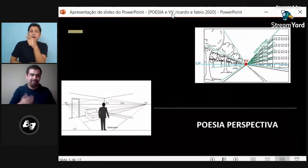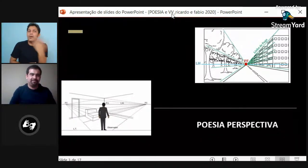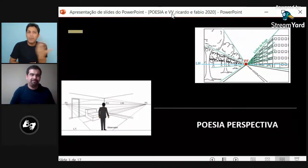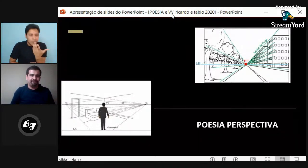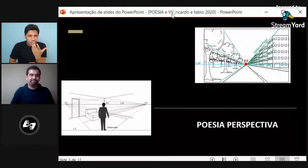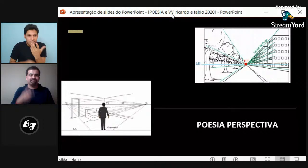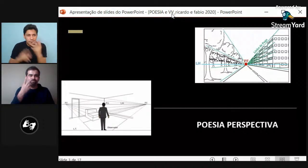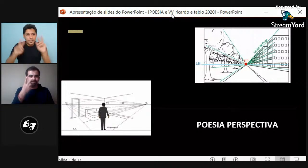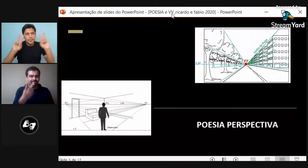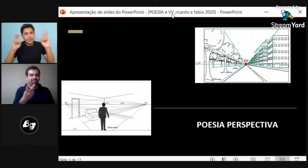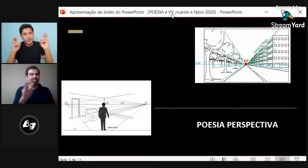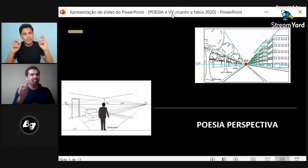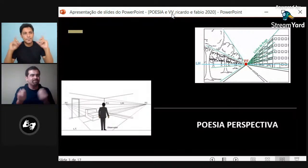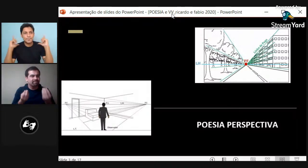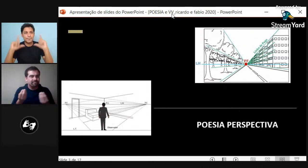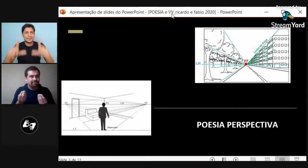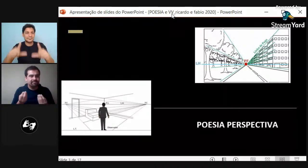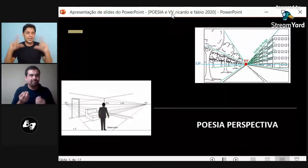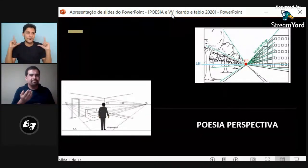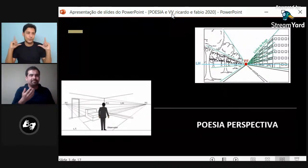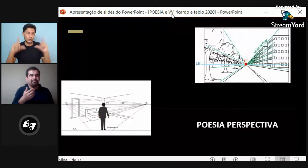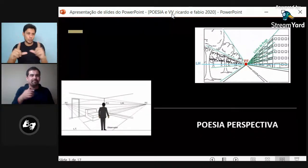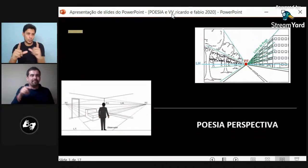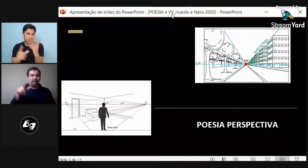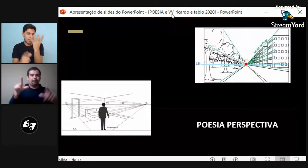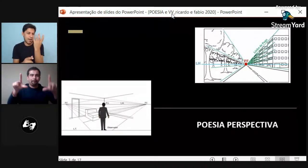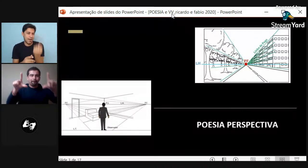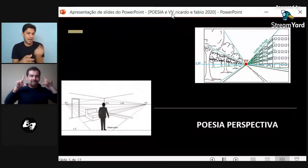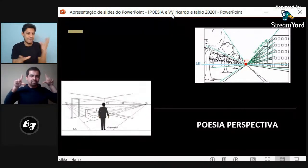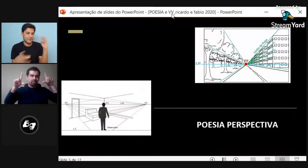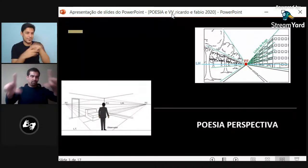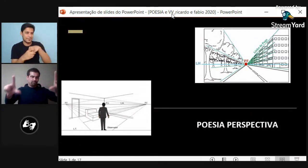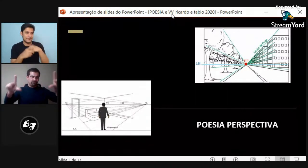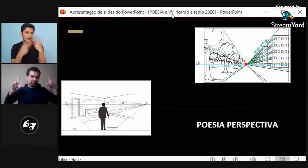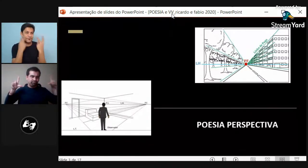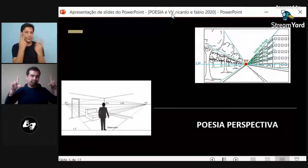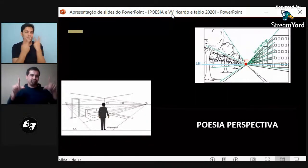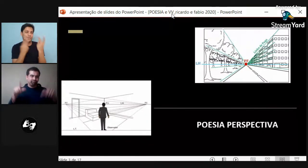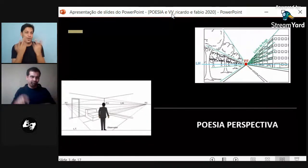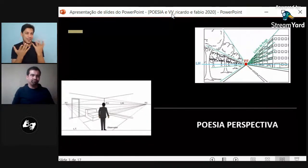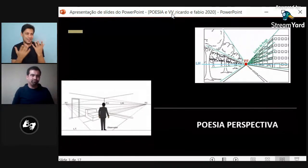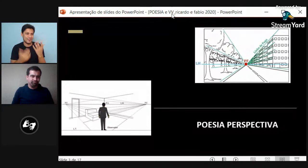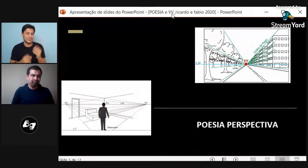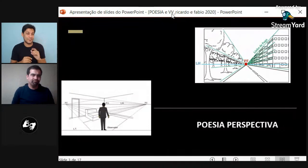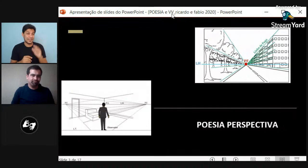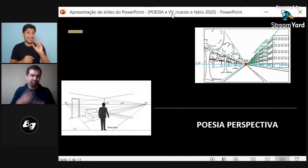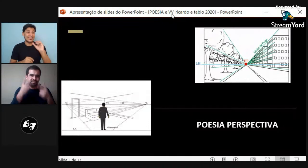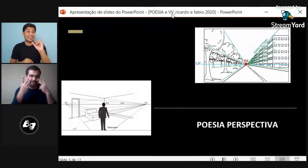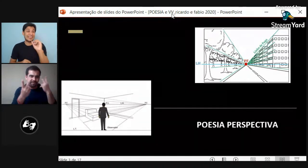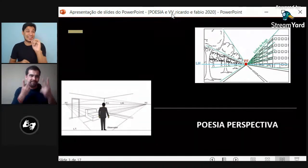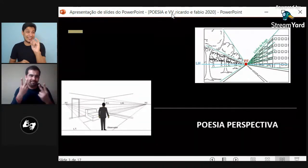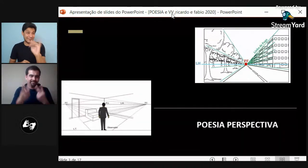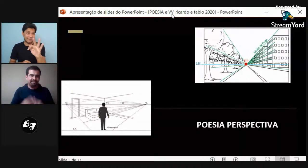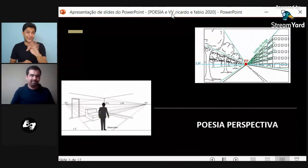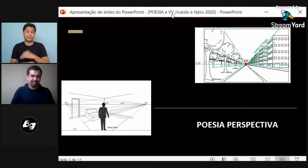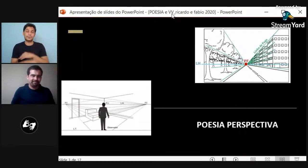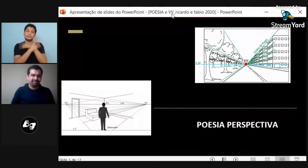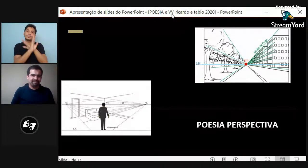hace es mostrar dos planos de una imagen. Puedo asumirlo con el cuerpo y mostrándolo con la